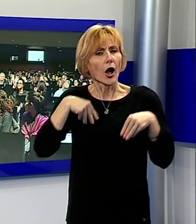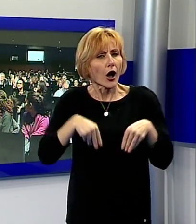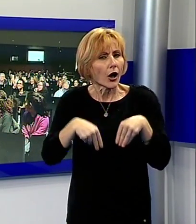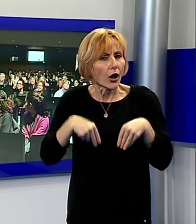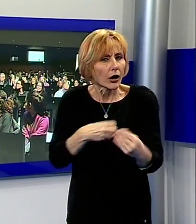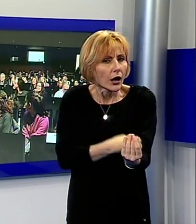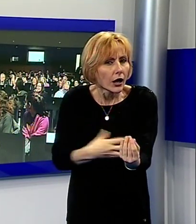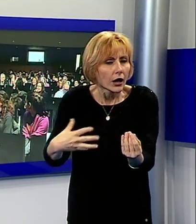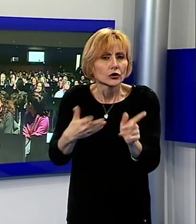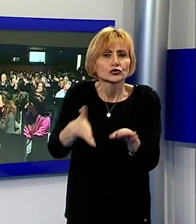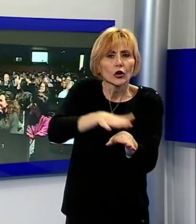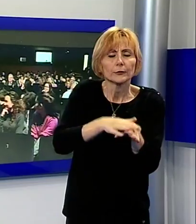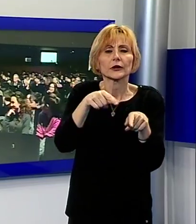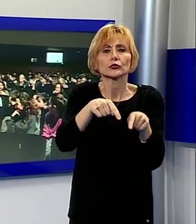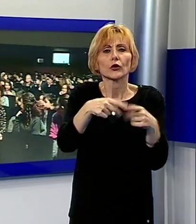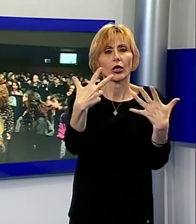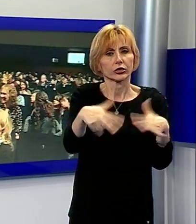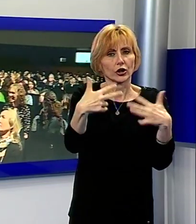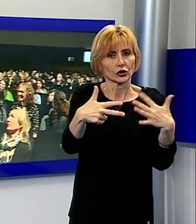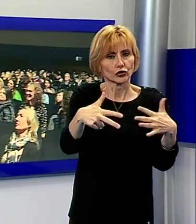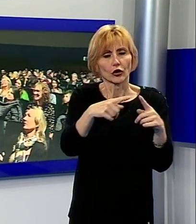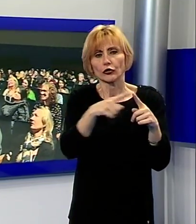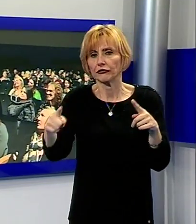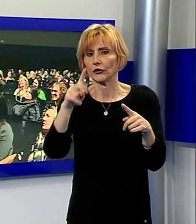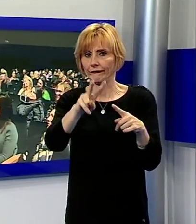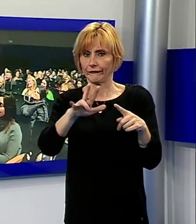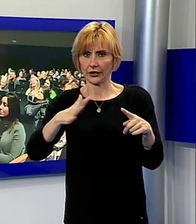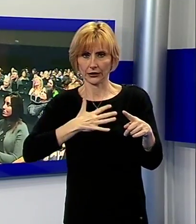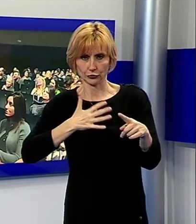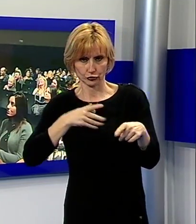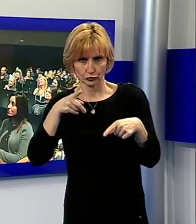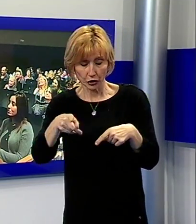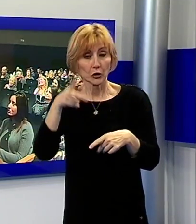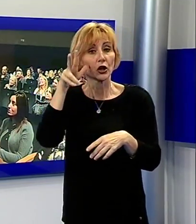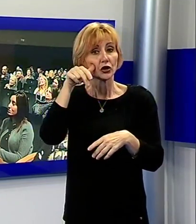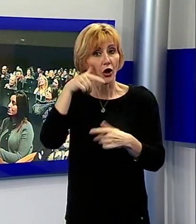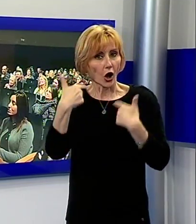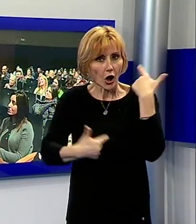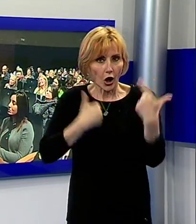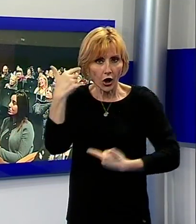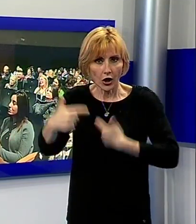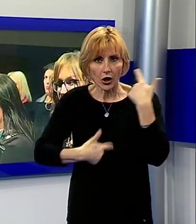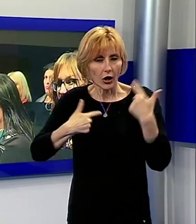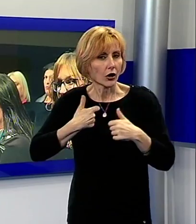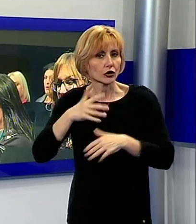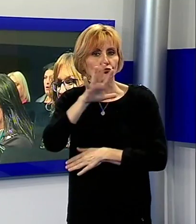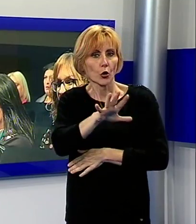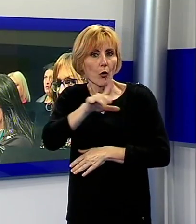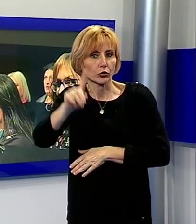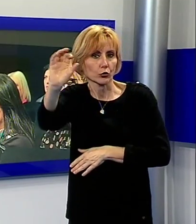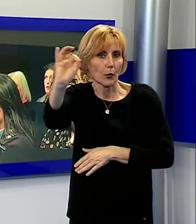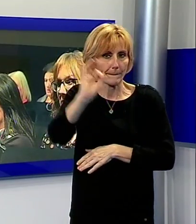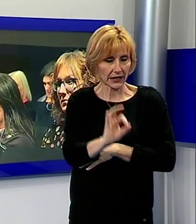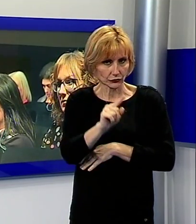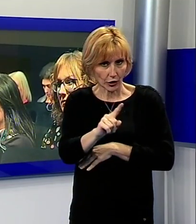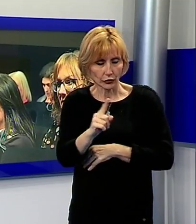nella fascia di età che va dai 18 ai 25 anni, dove le donatrici femmine conquistano il primato del 51%